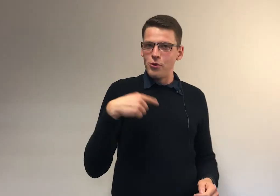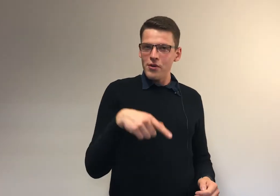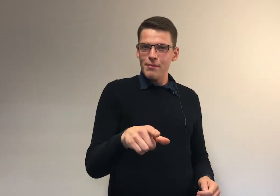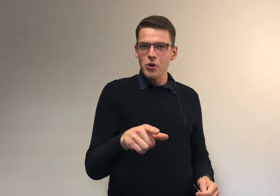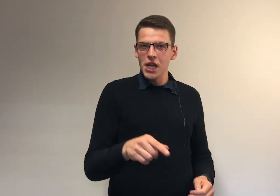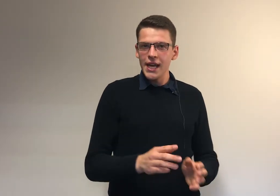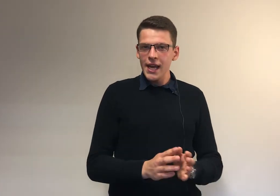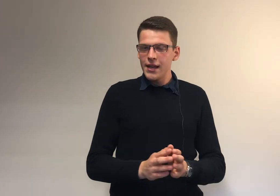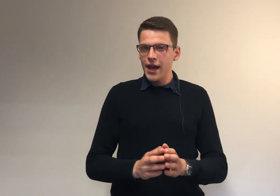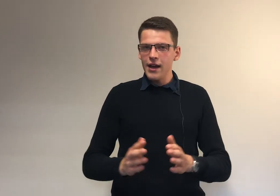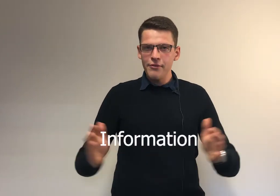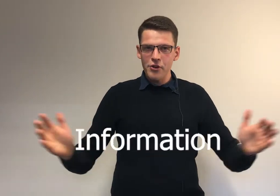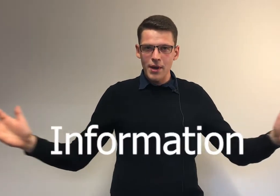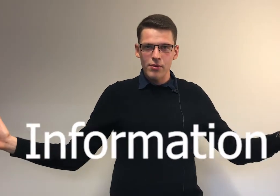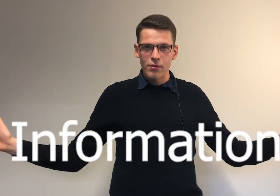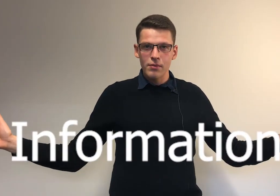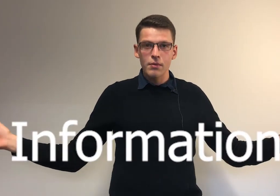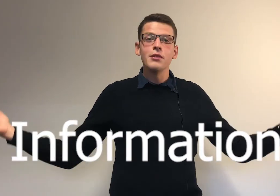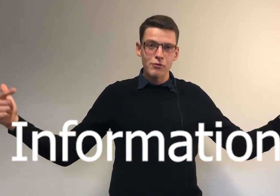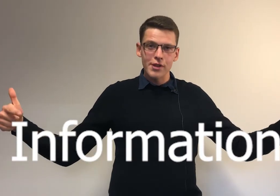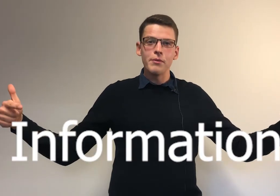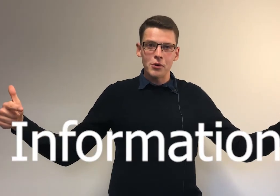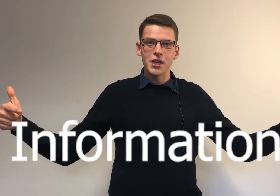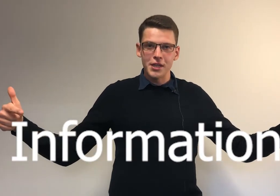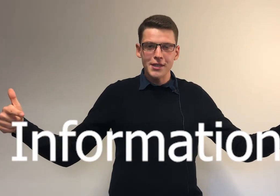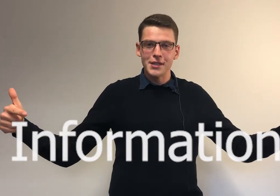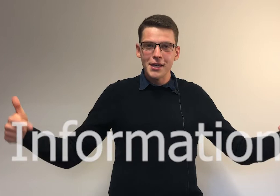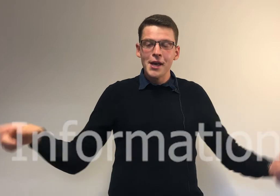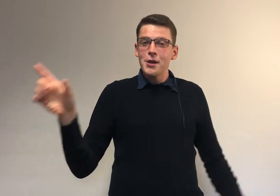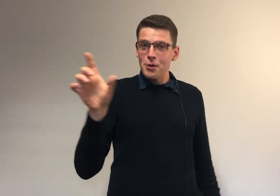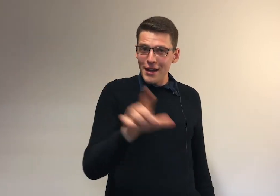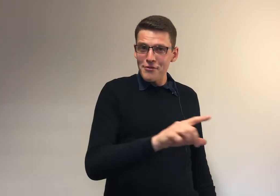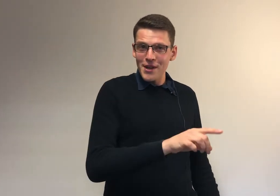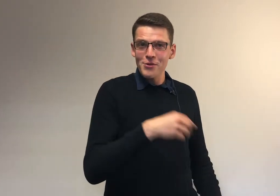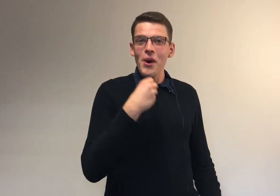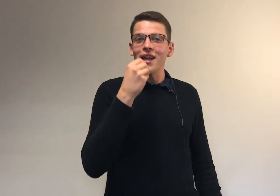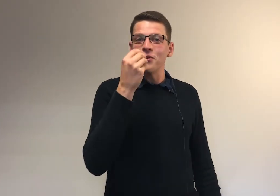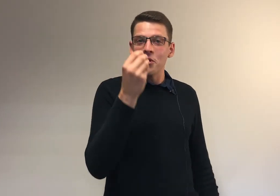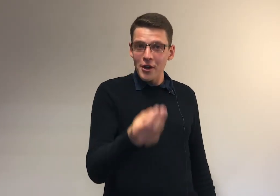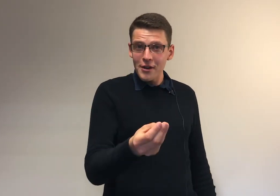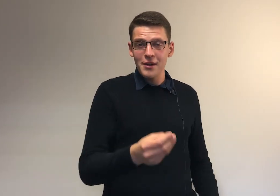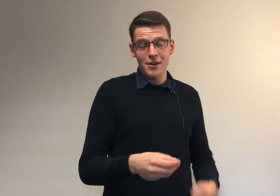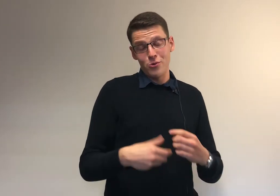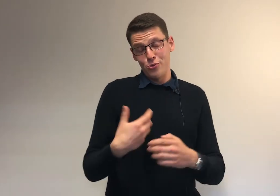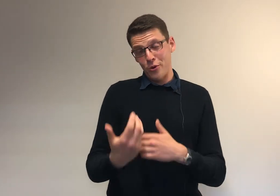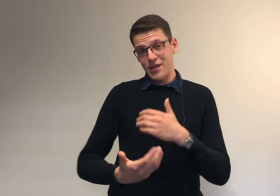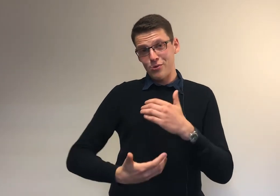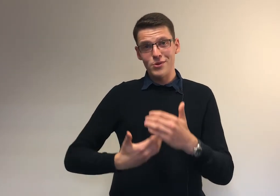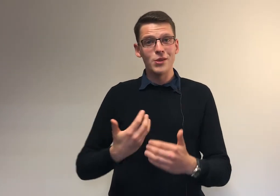Deuxième mot-clé, information. Tu as vu les effets pyrotechniques ici. L'information est au cœur du processus d